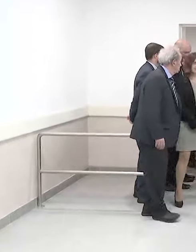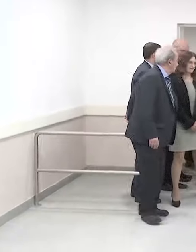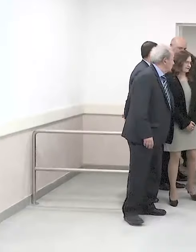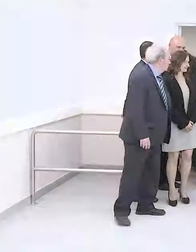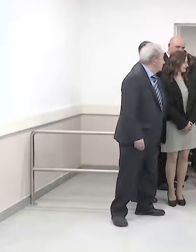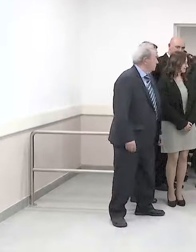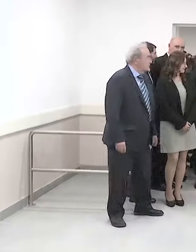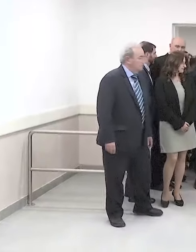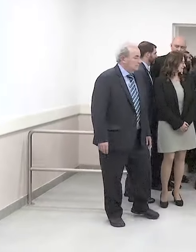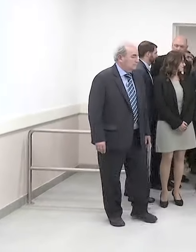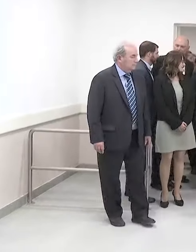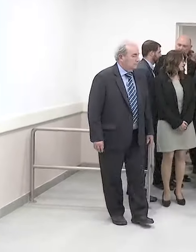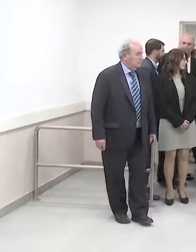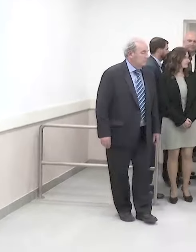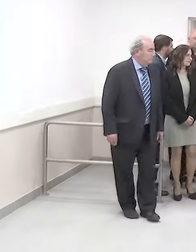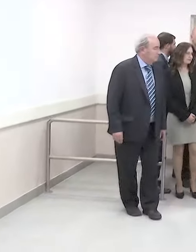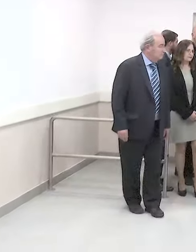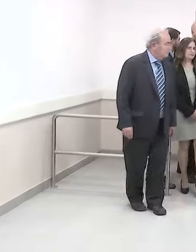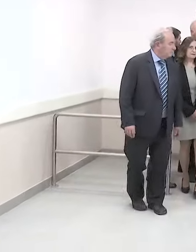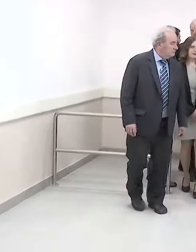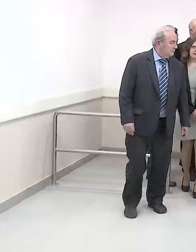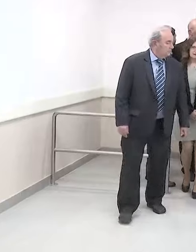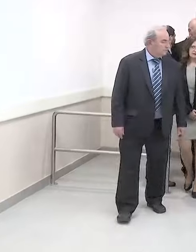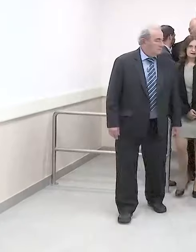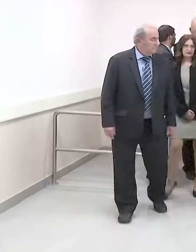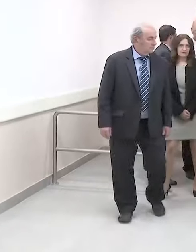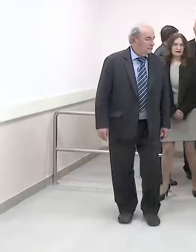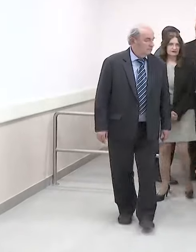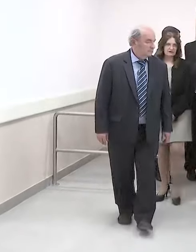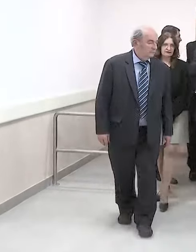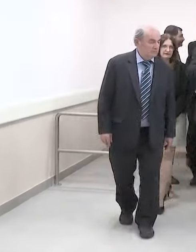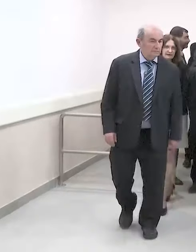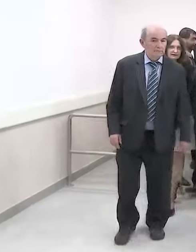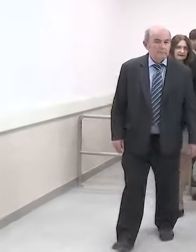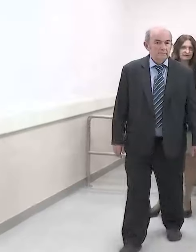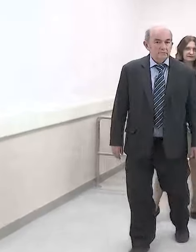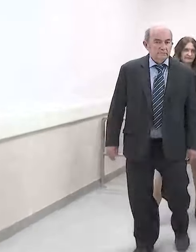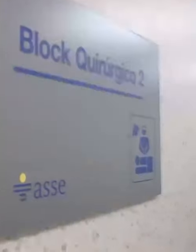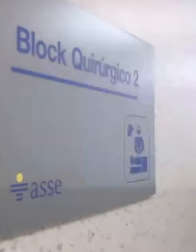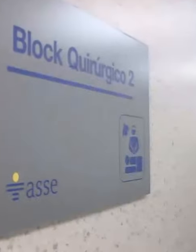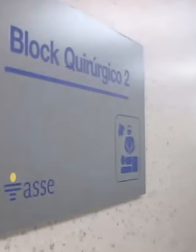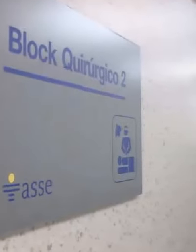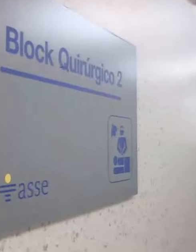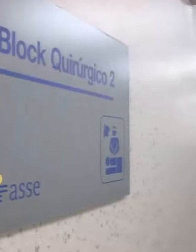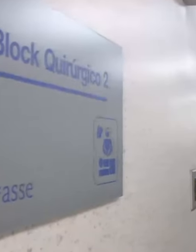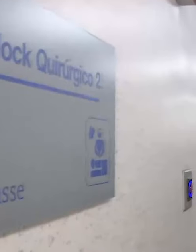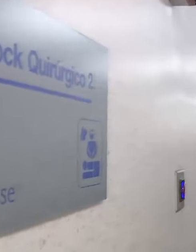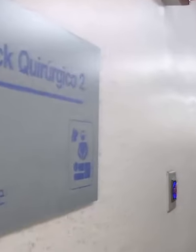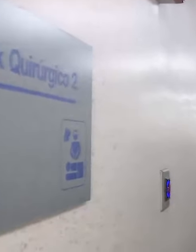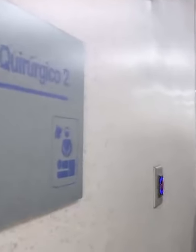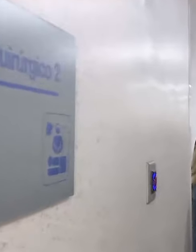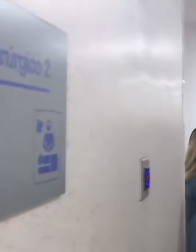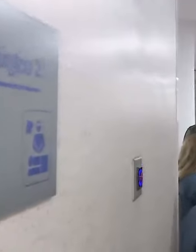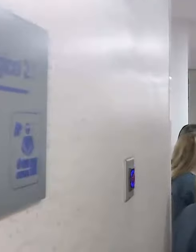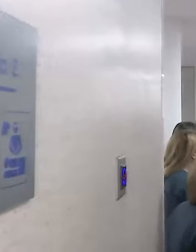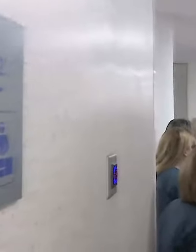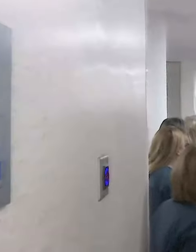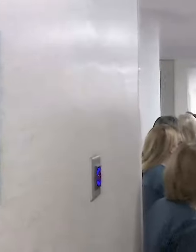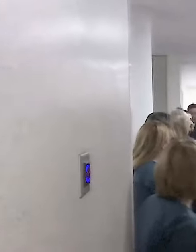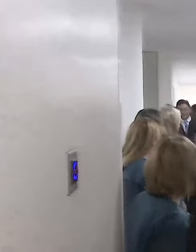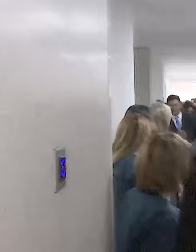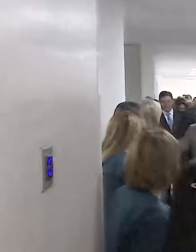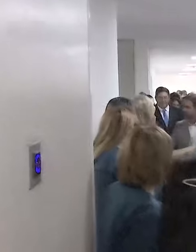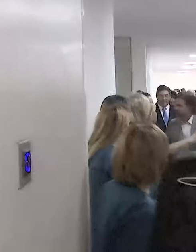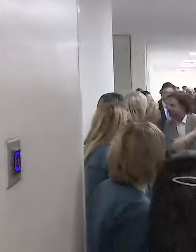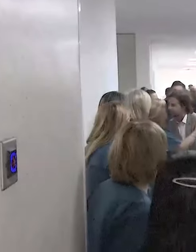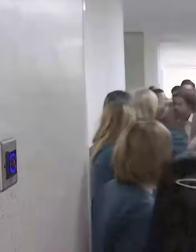recuperación anestésica, tenemos un laboratorio, por supuesto, hecho a nuevo, un centro de hemoterapia hecho a nuevo y todos